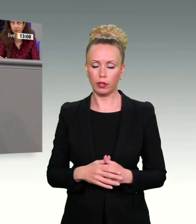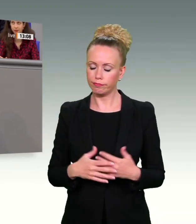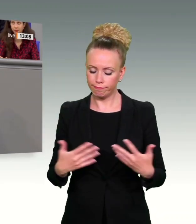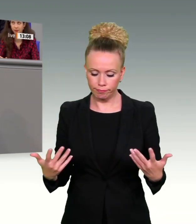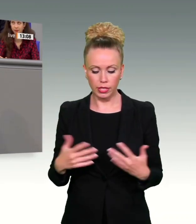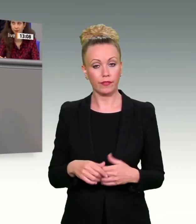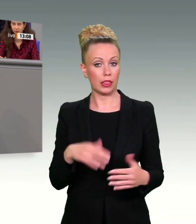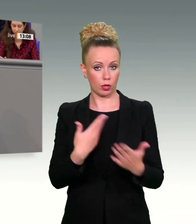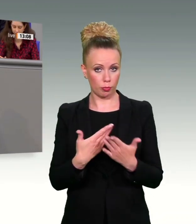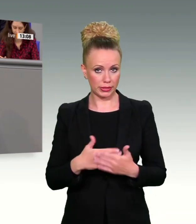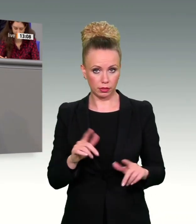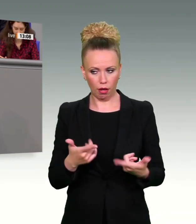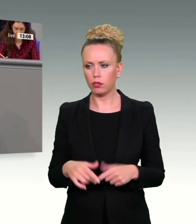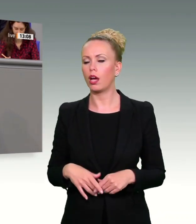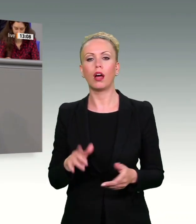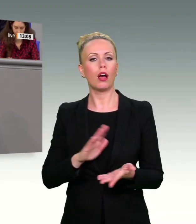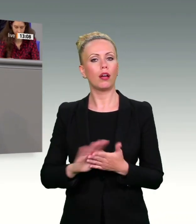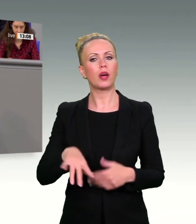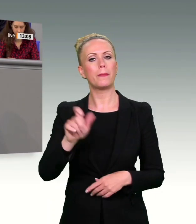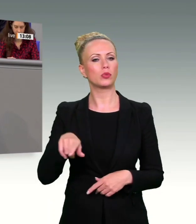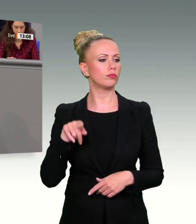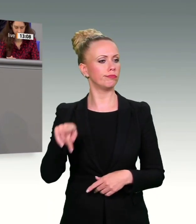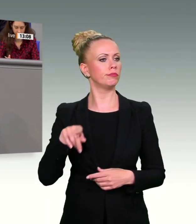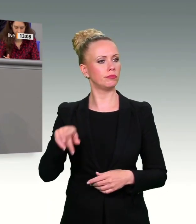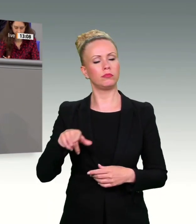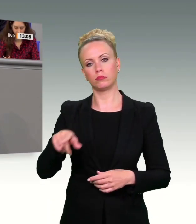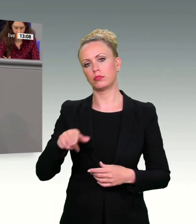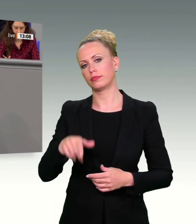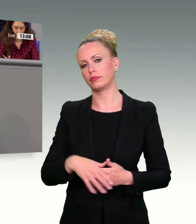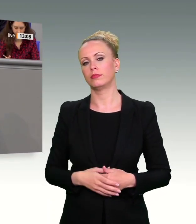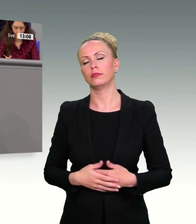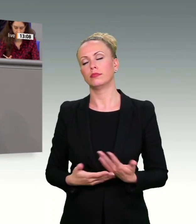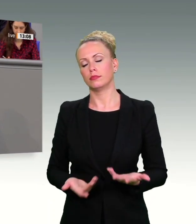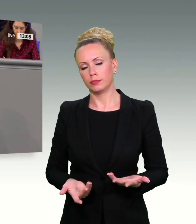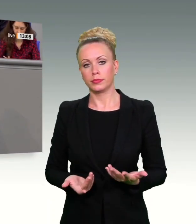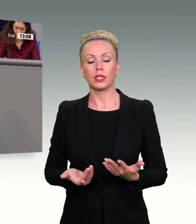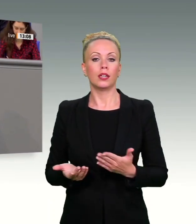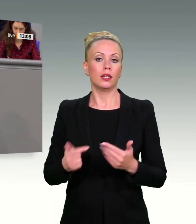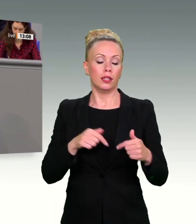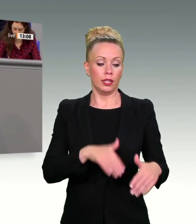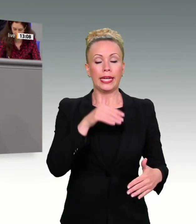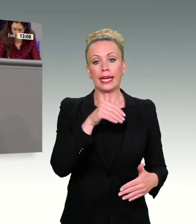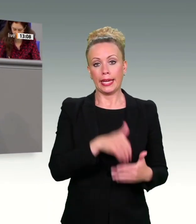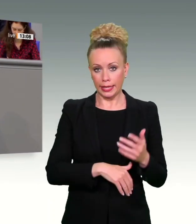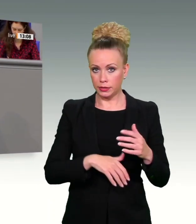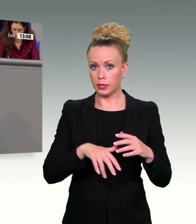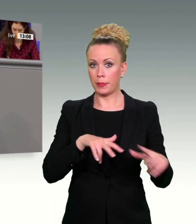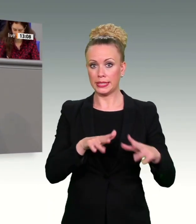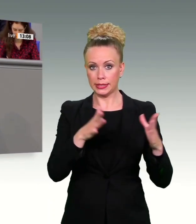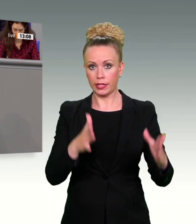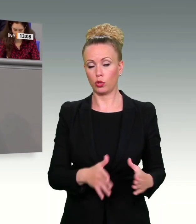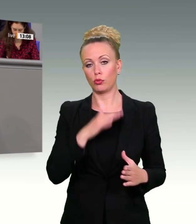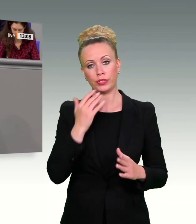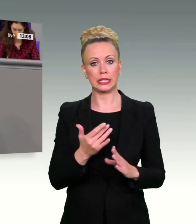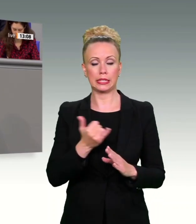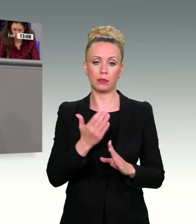Das kann man machen. Auch ich bin nicht glücklich mit allem, was wir im Innenministerium in den letzten Jahren machen konnten, weil wir hatten die ganze Zeit Koalitionspartner, die manche Dinge nicht